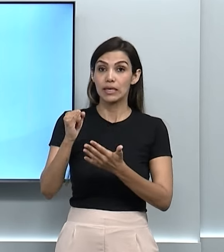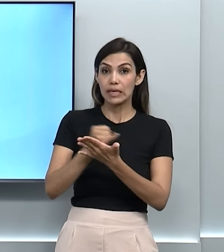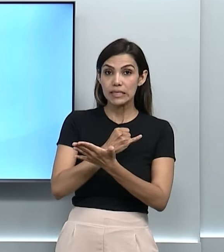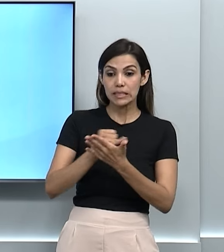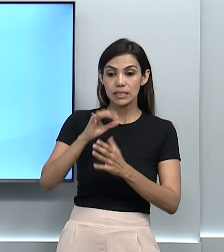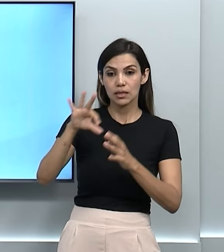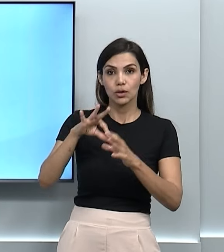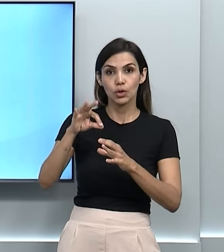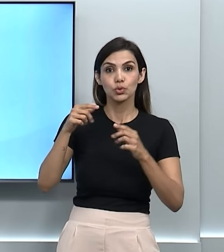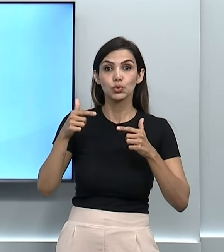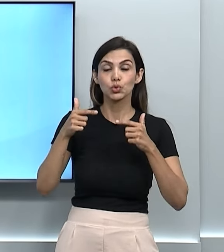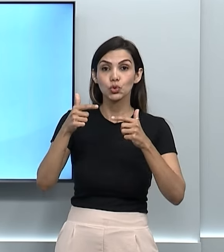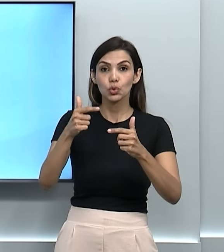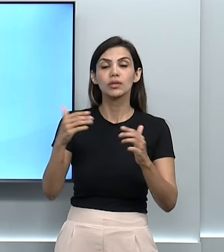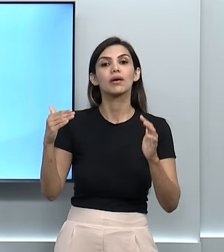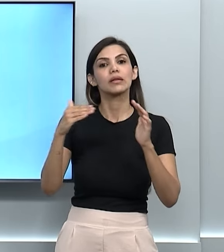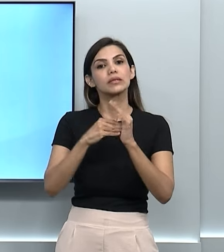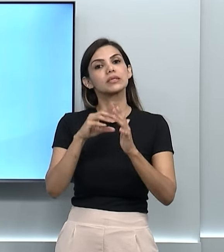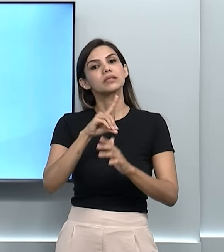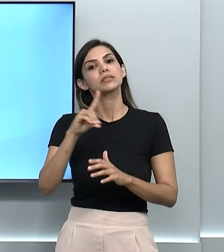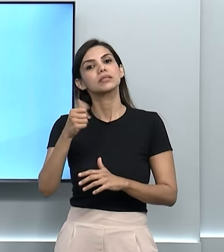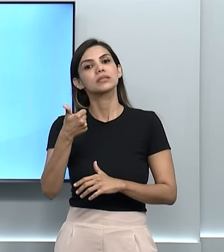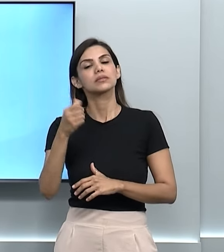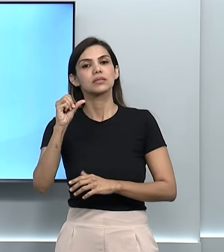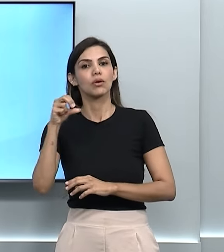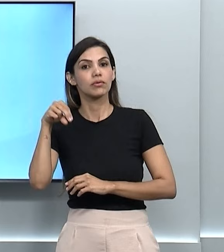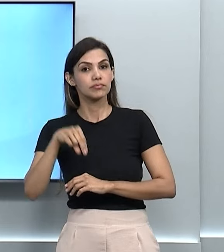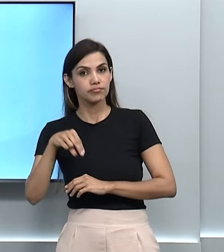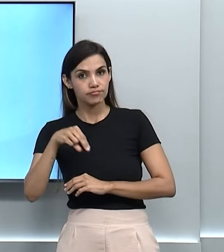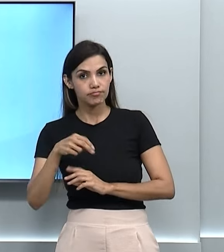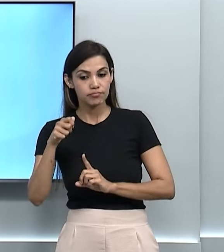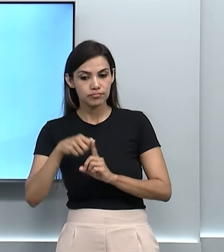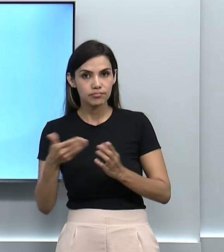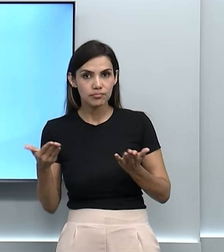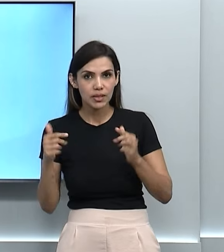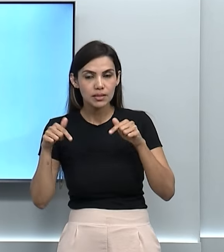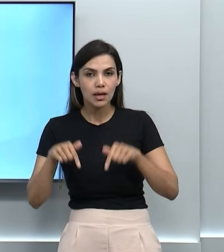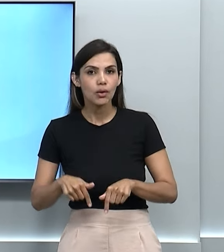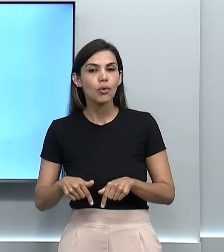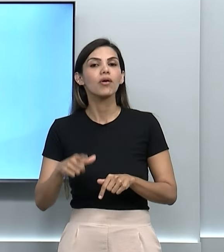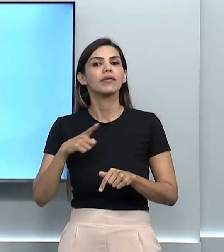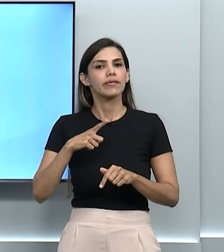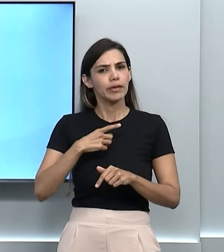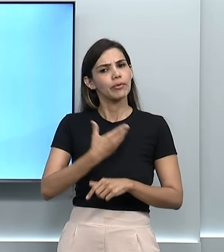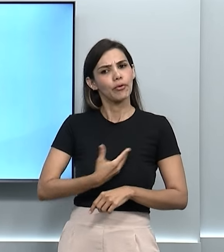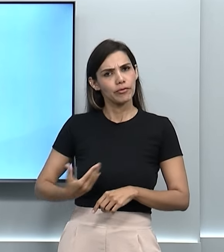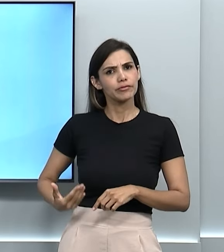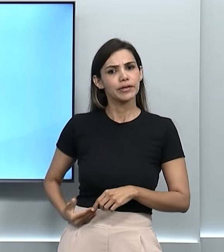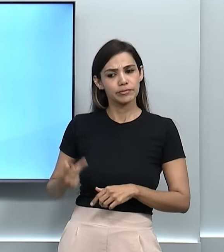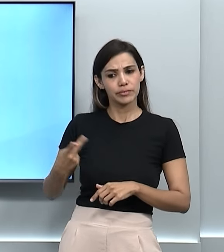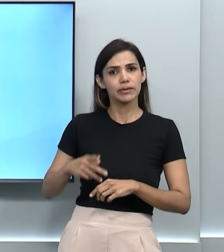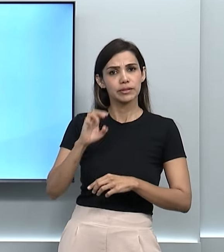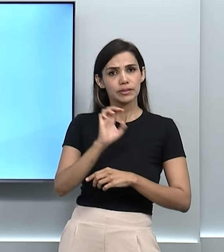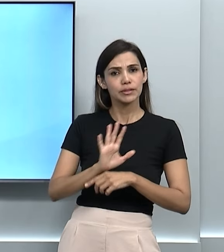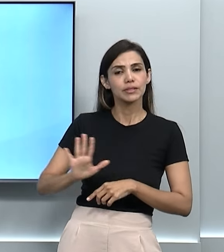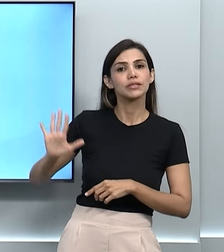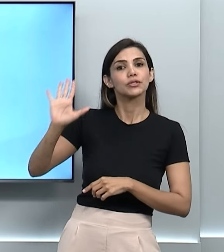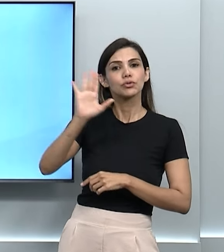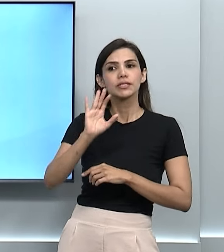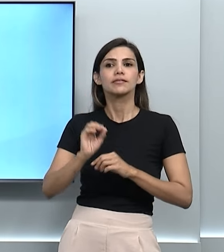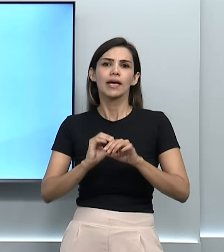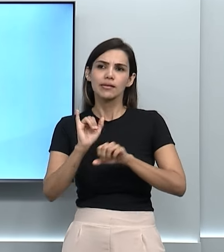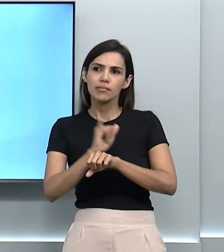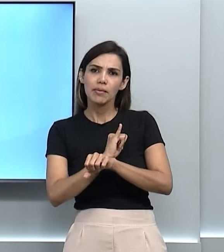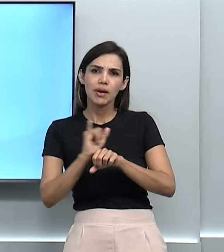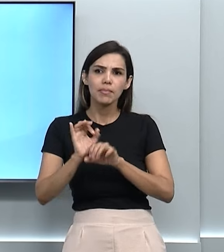sorteio de casas seguem até o dia 19 de novembro por meio de uma iniciativa do governo do estado, que construiu lares em